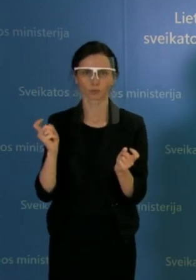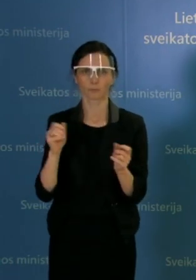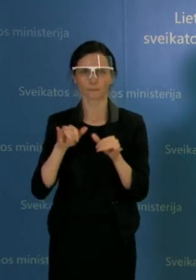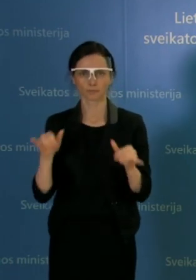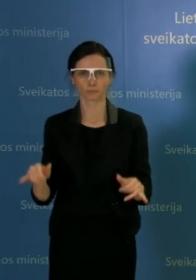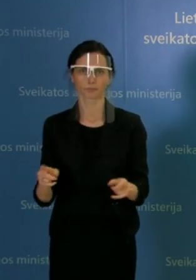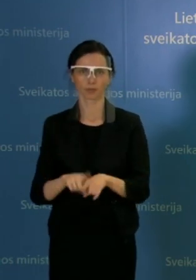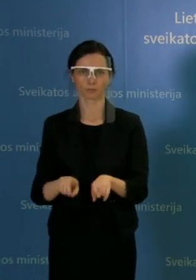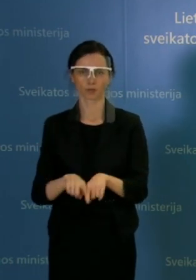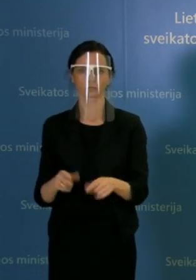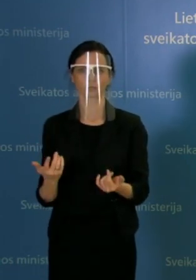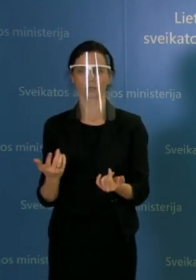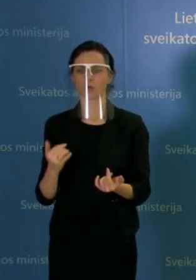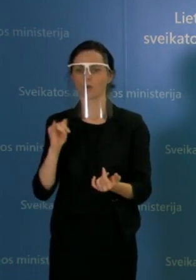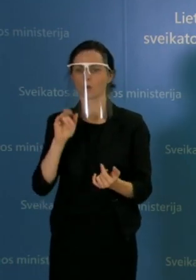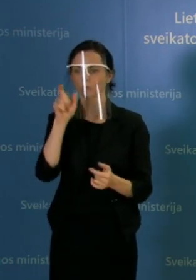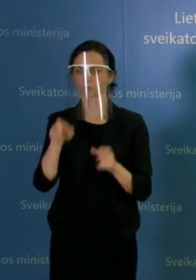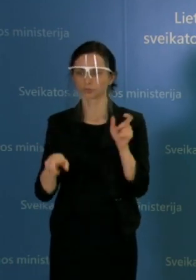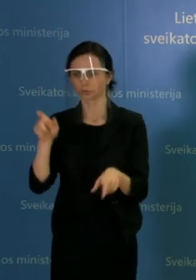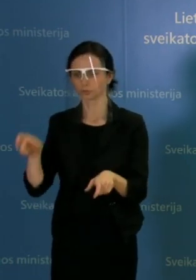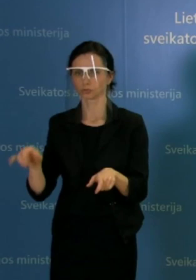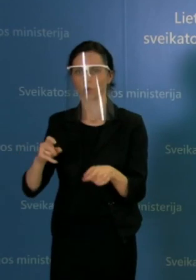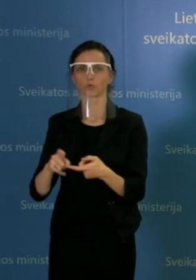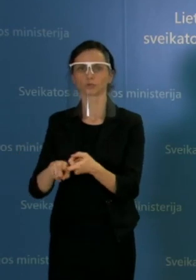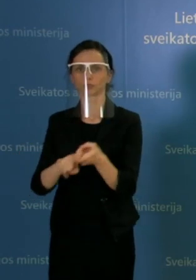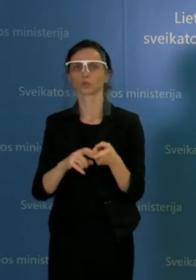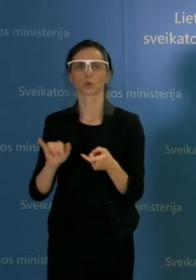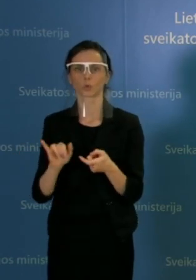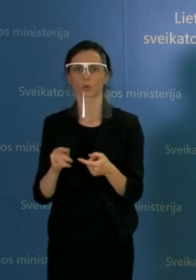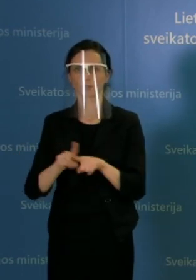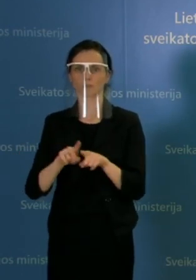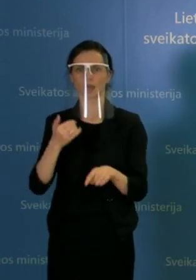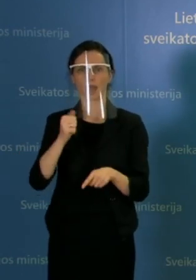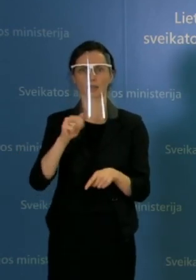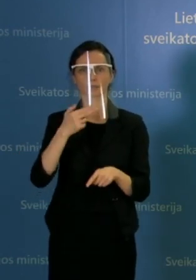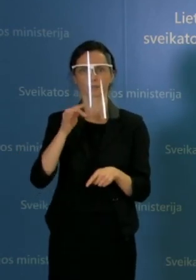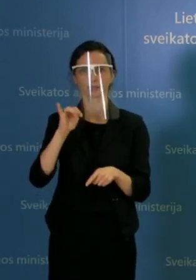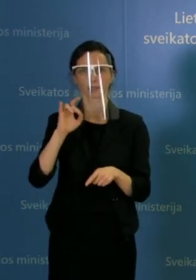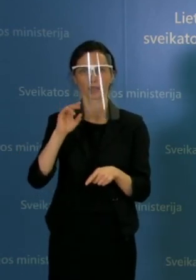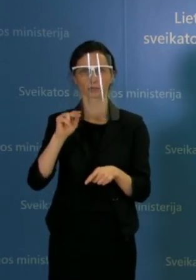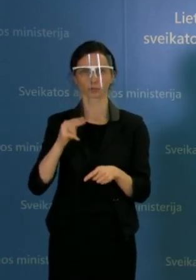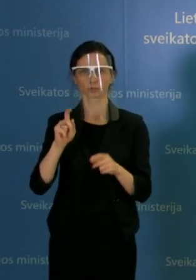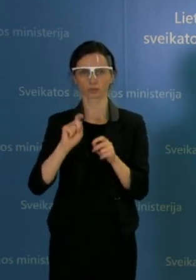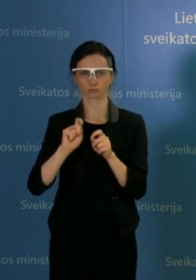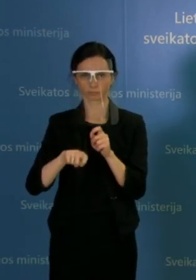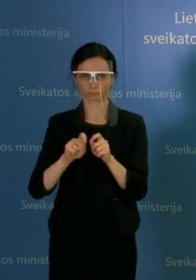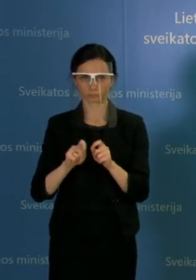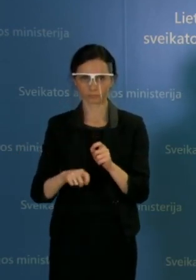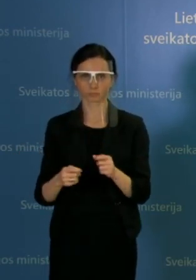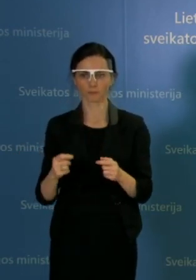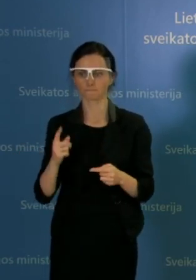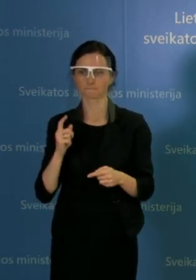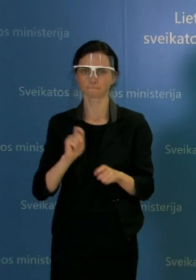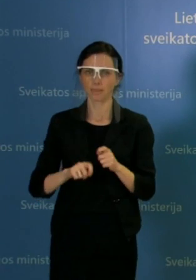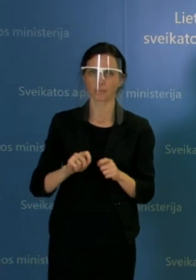aiškiai, kur tie žmonės užsikrėčia, taip pat naudoti antigenų testus, kad būtų galima jau